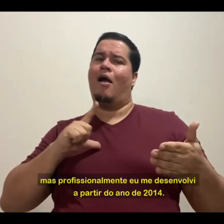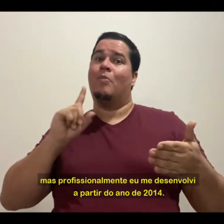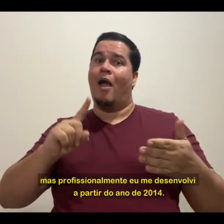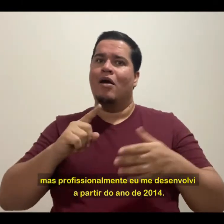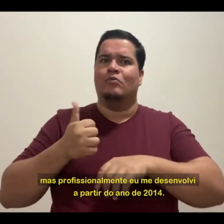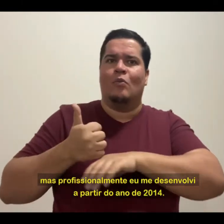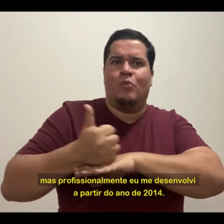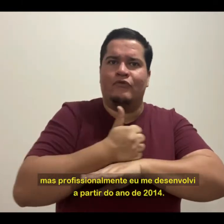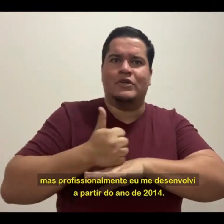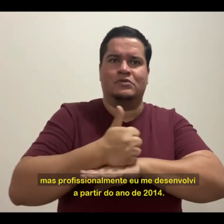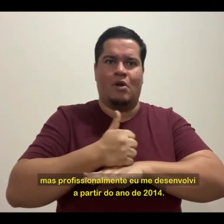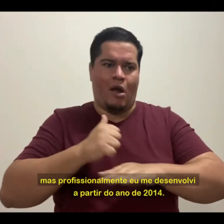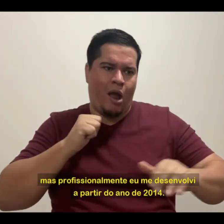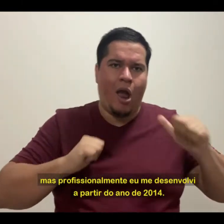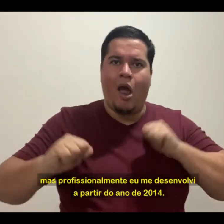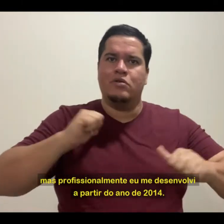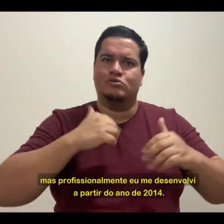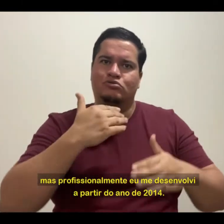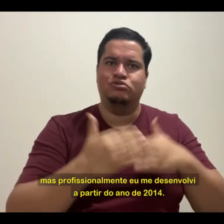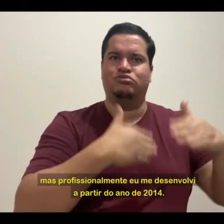desenvolvi a partir do ano de 2014.